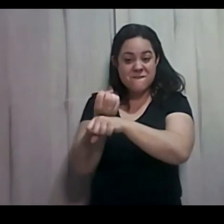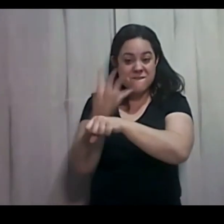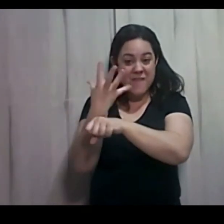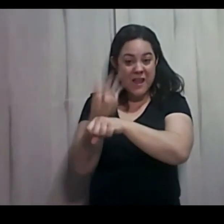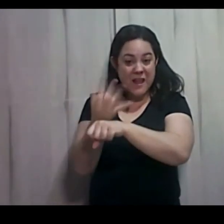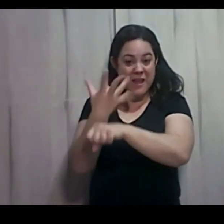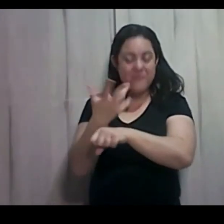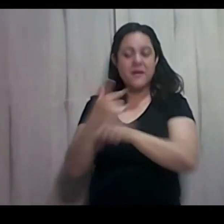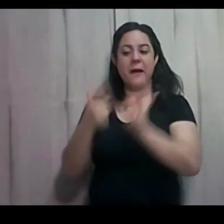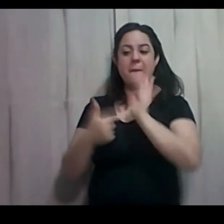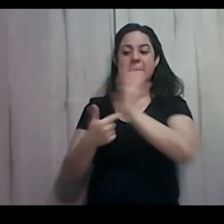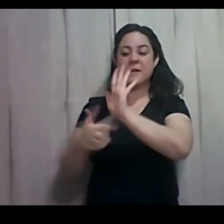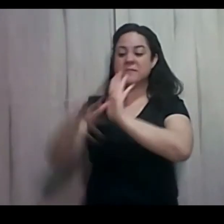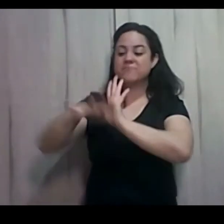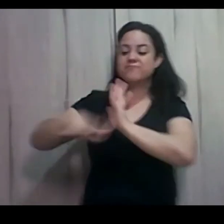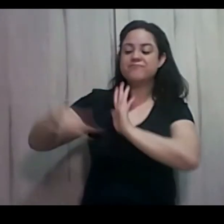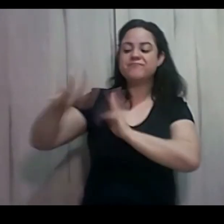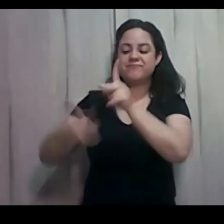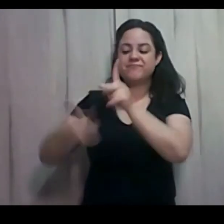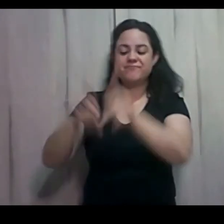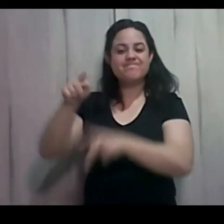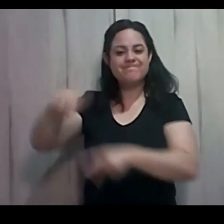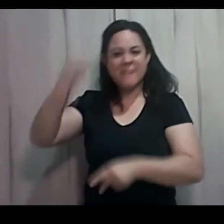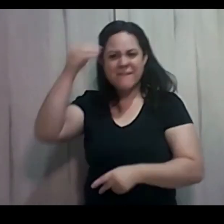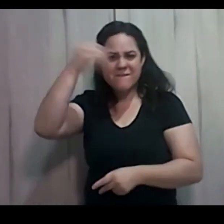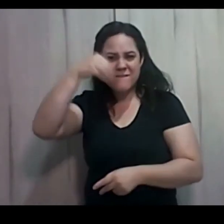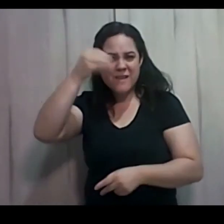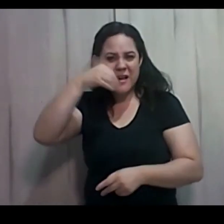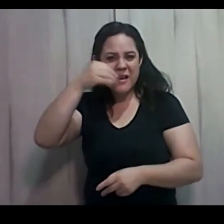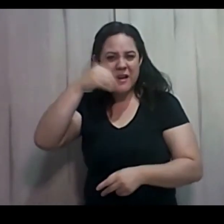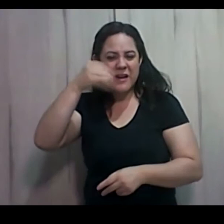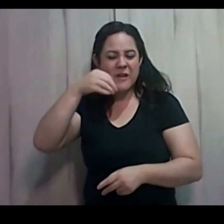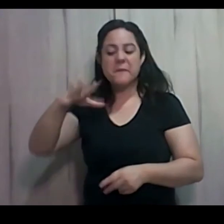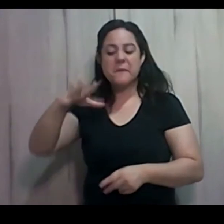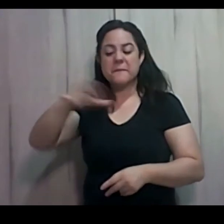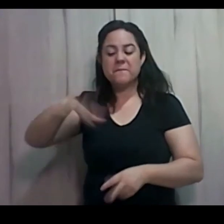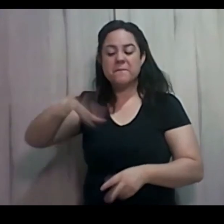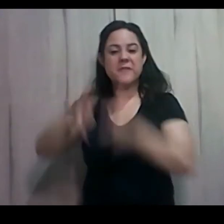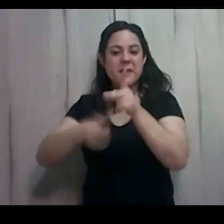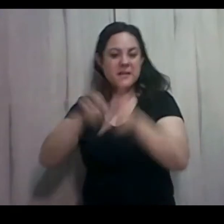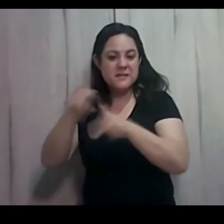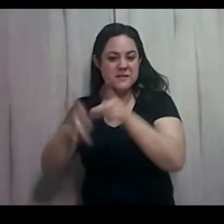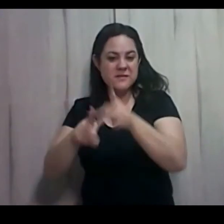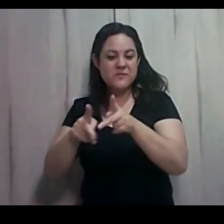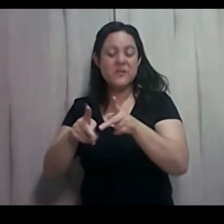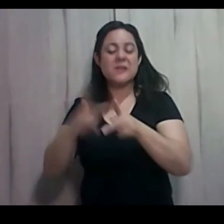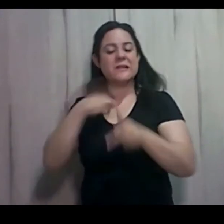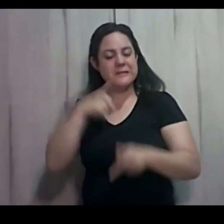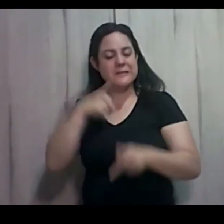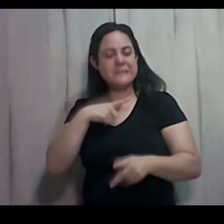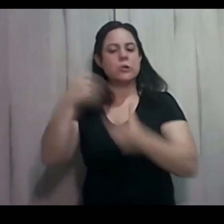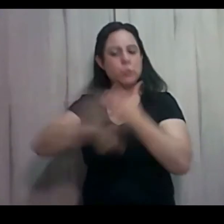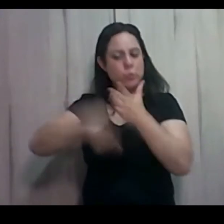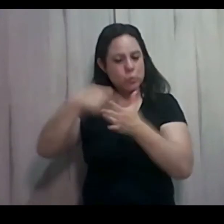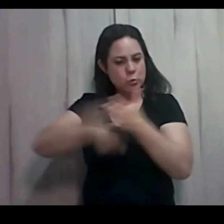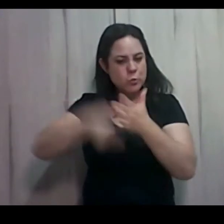este povo fragilizado, para este povo que está passando por luta, para este povo que está sendo